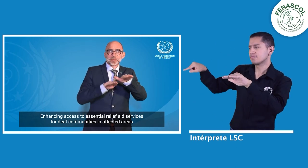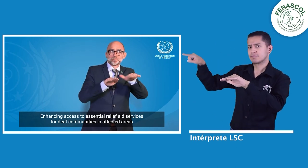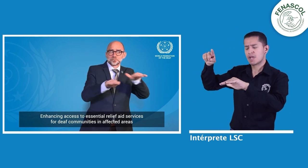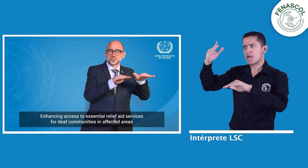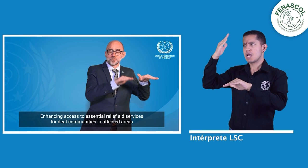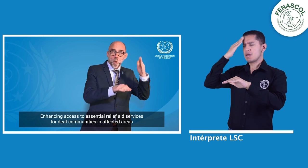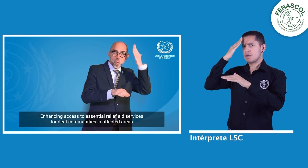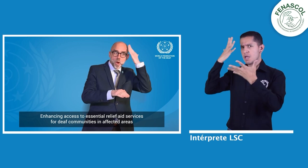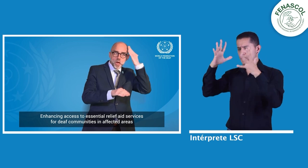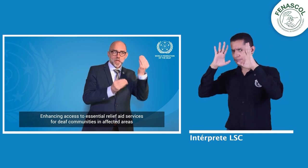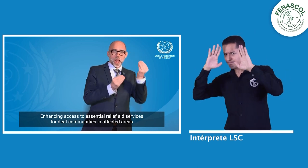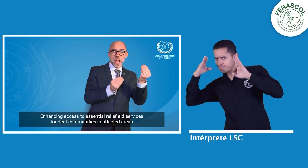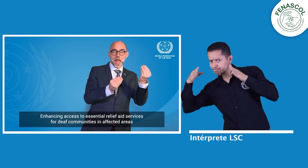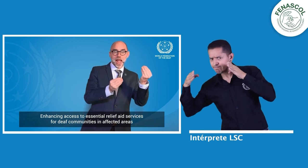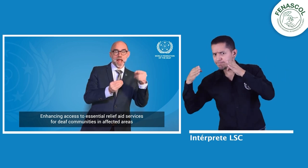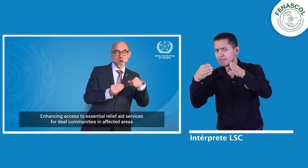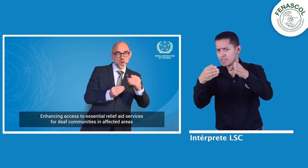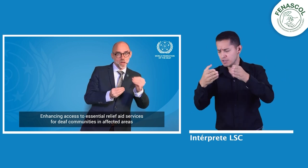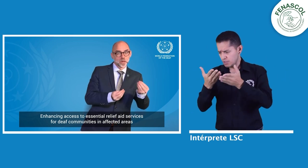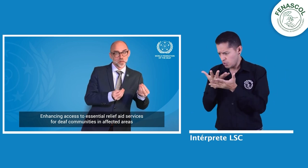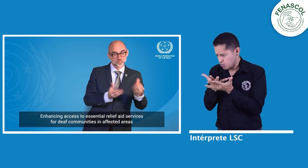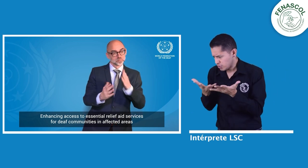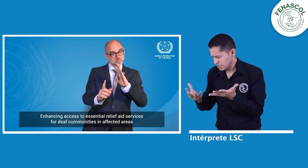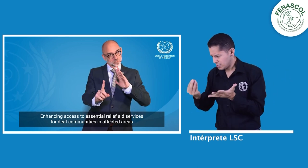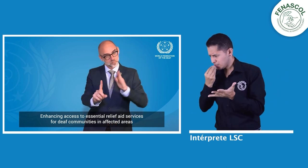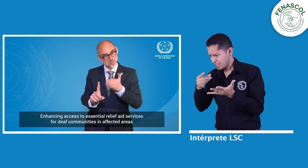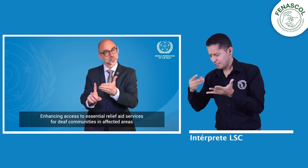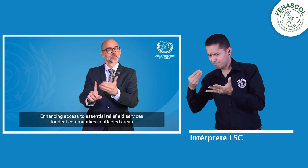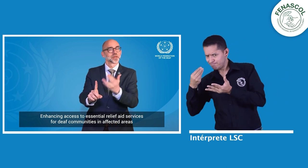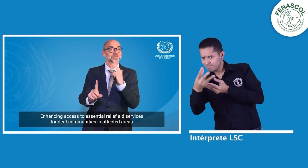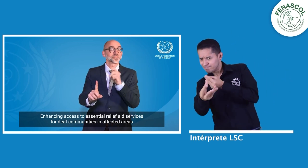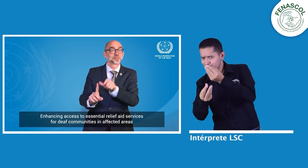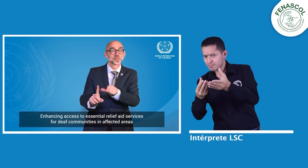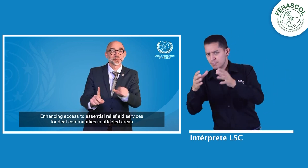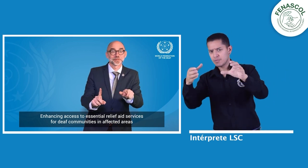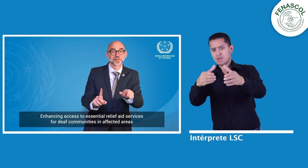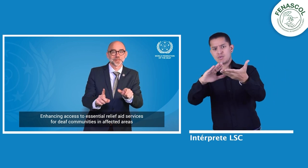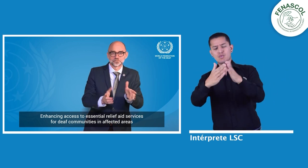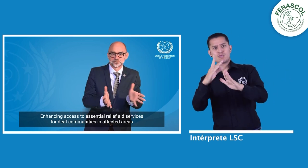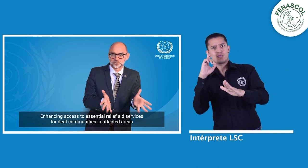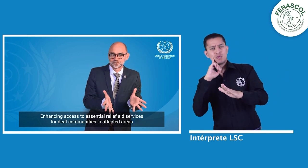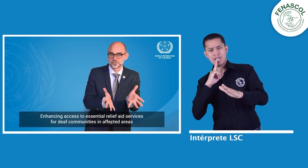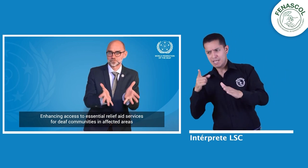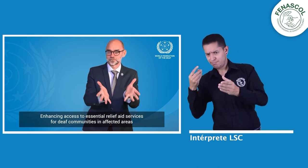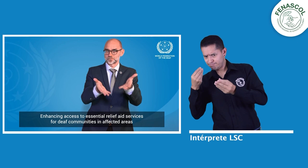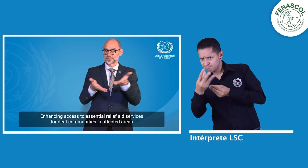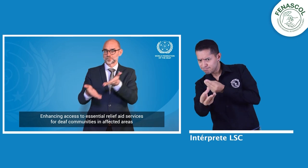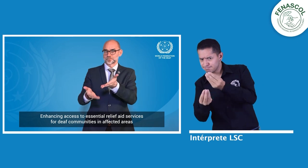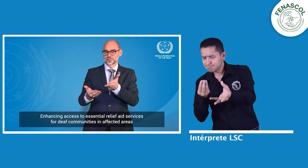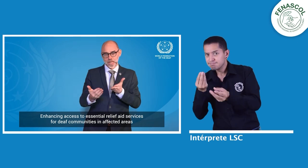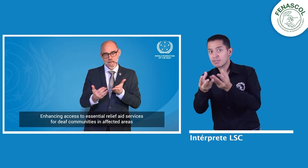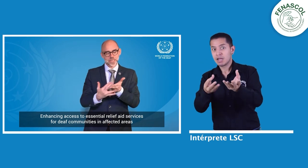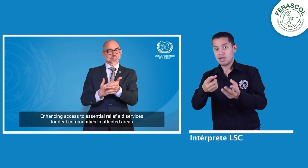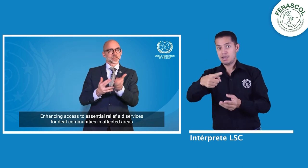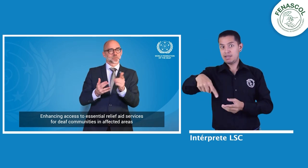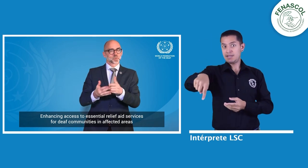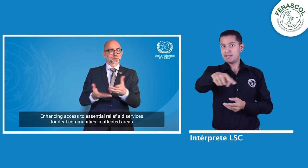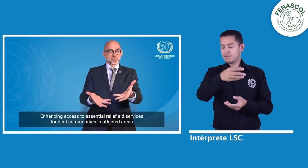gestionaremos para dar atención y apoyo con productos esenciales como alimentos, que puedan recibir